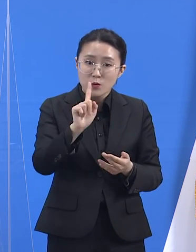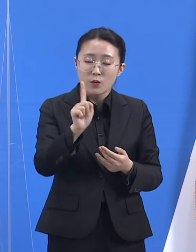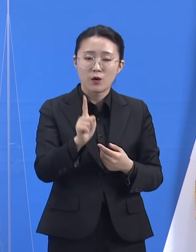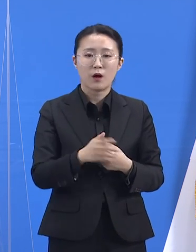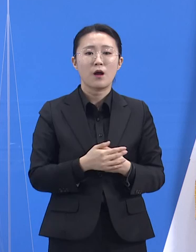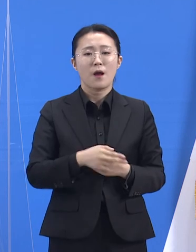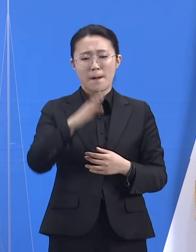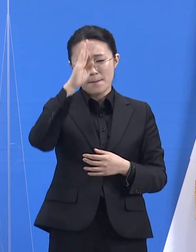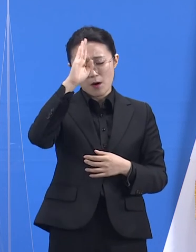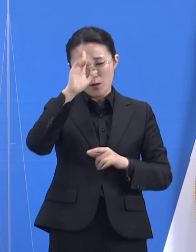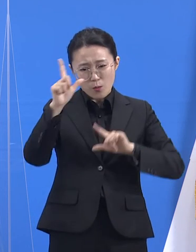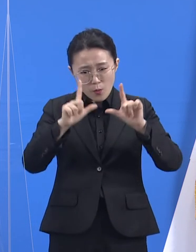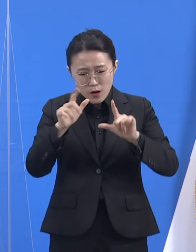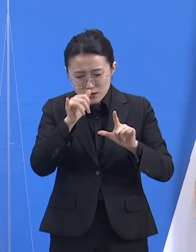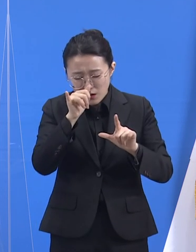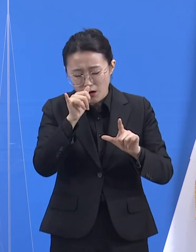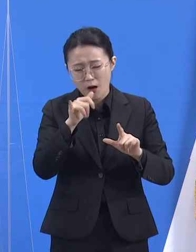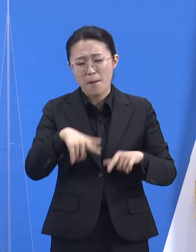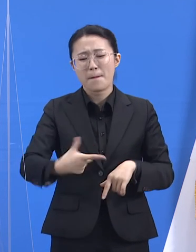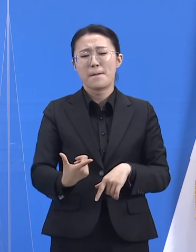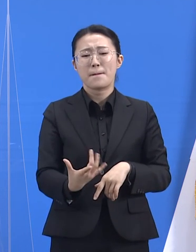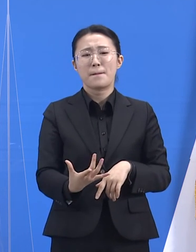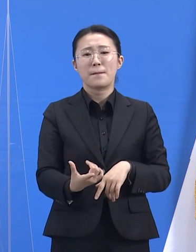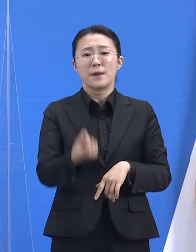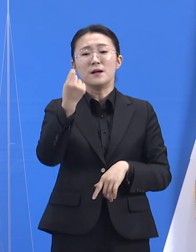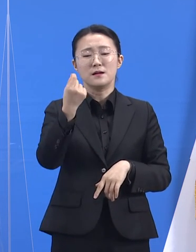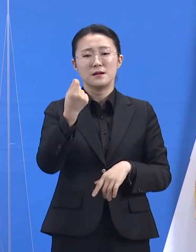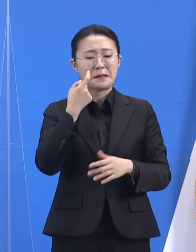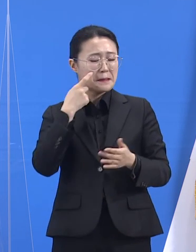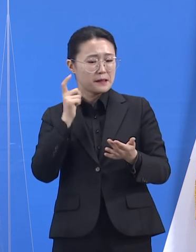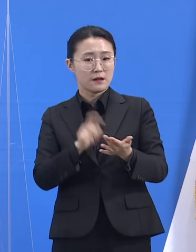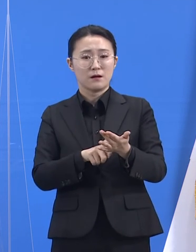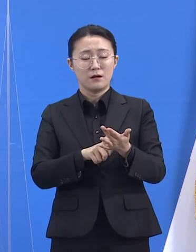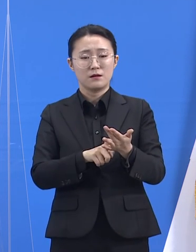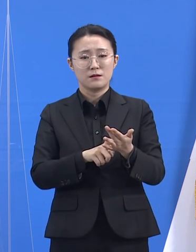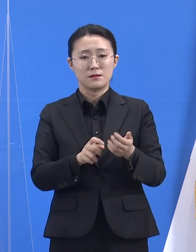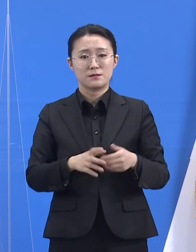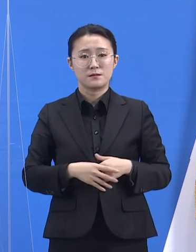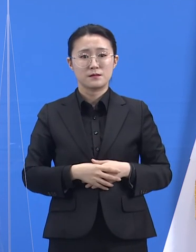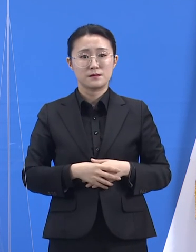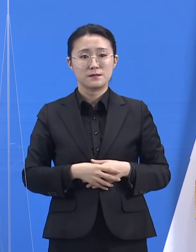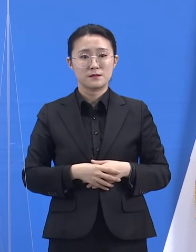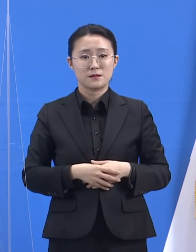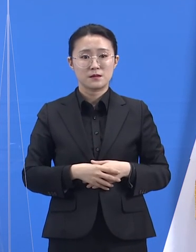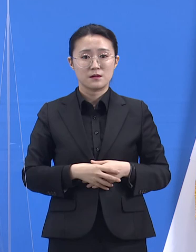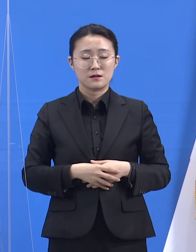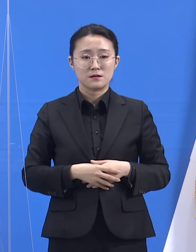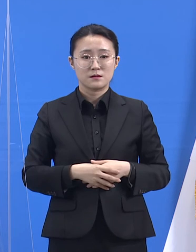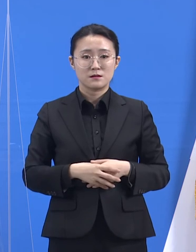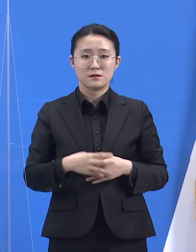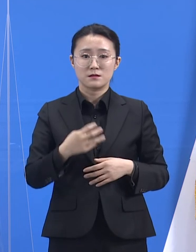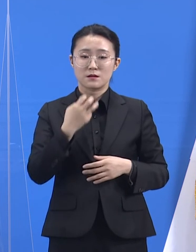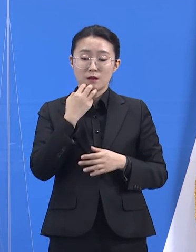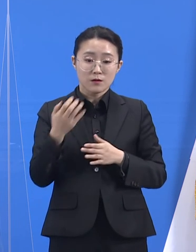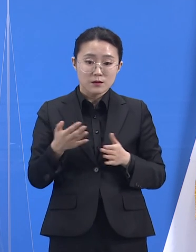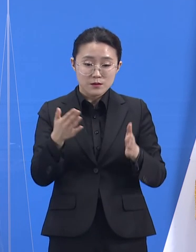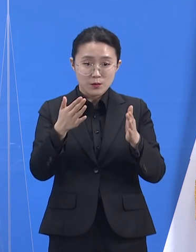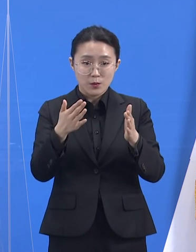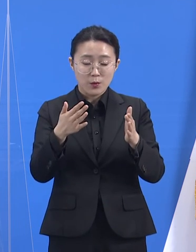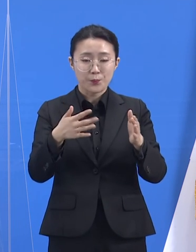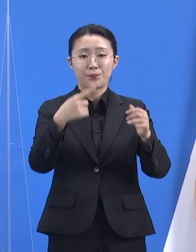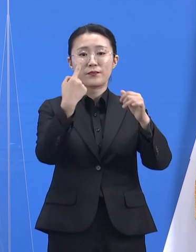발견입니다. 다시 한번 강조해 드립니다. 도내 세 주체는 각자 역할을 상기해 주십시오.